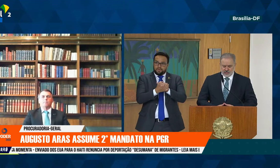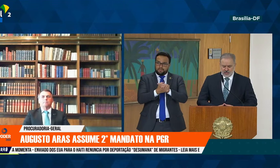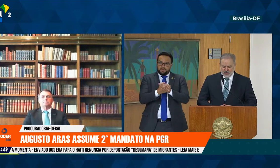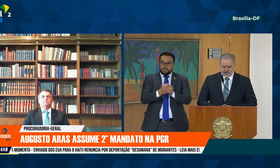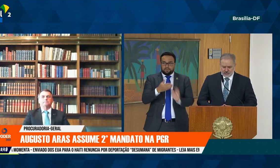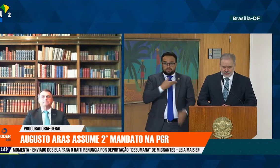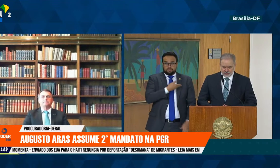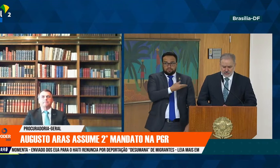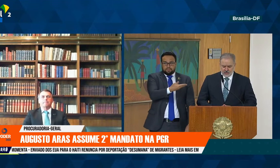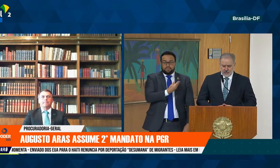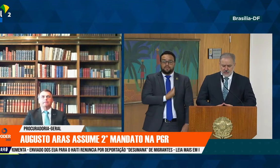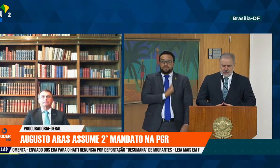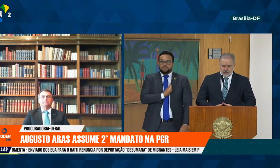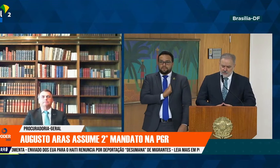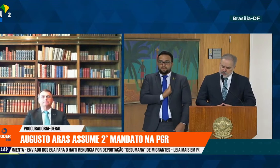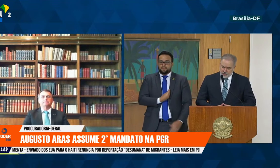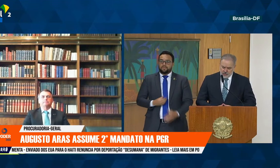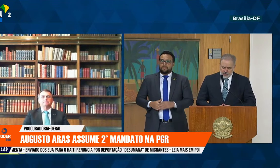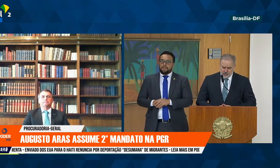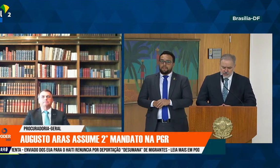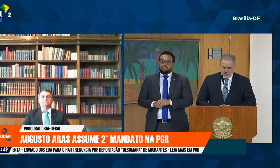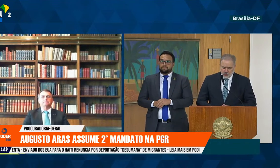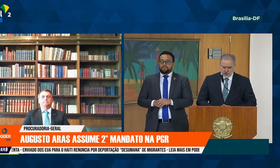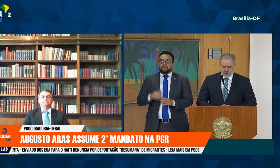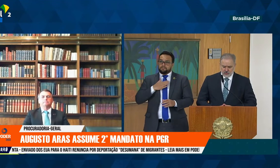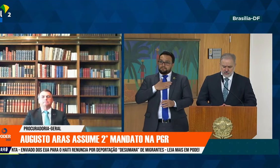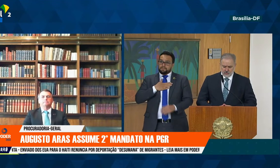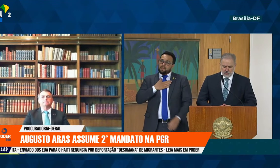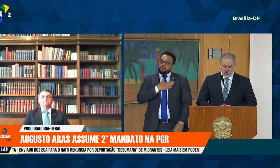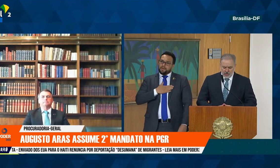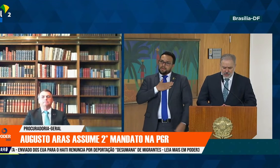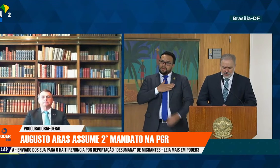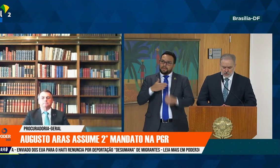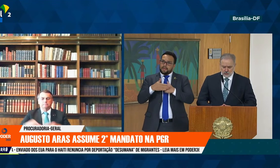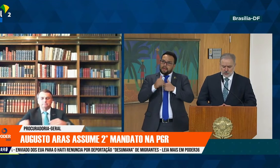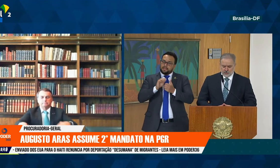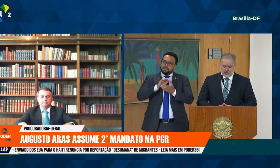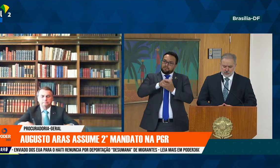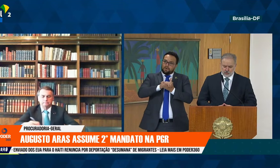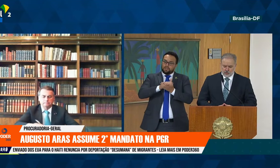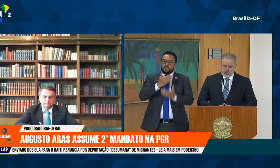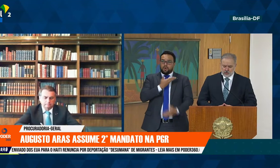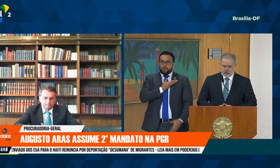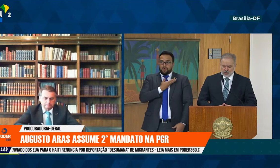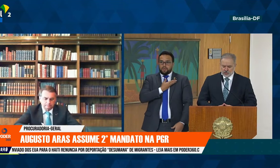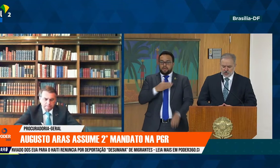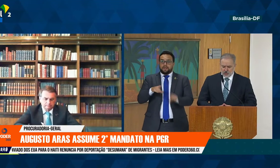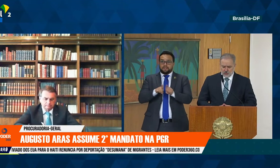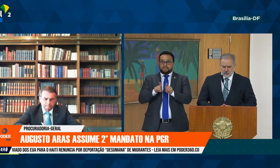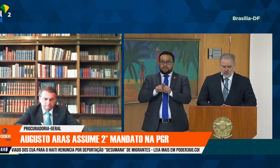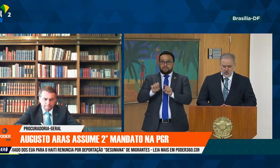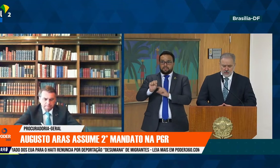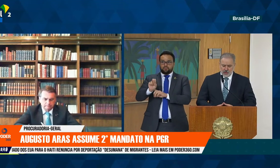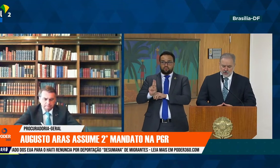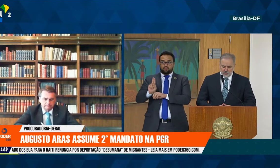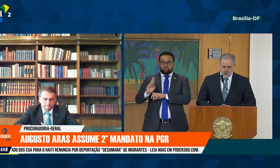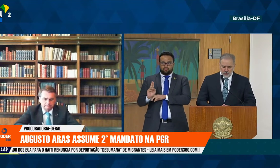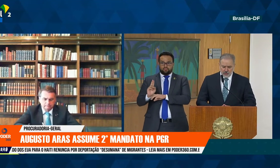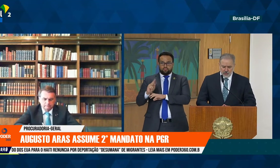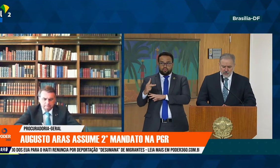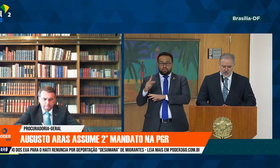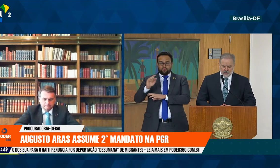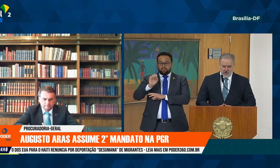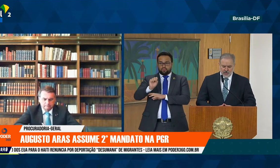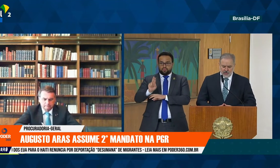Suas Excelências, minha querida esposa, colega e Subprocuradora-Geral da